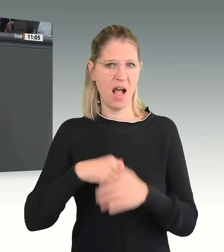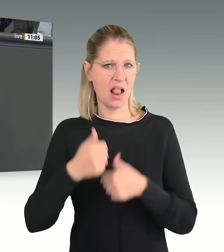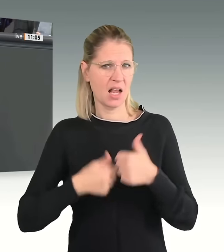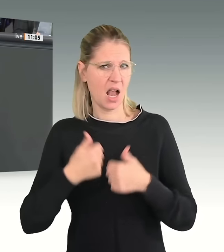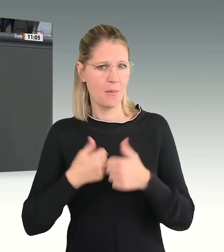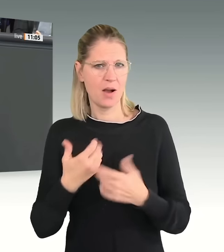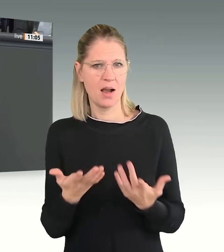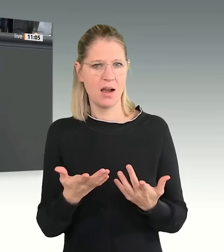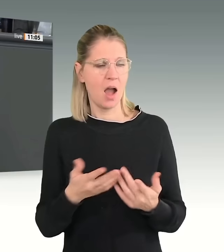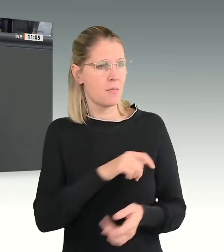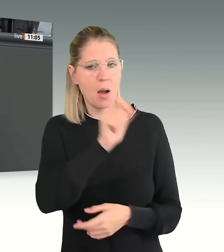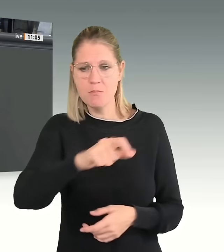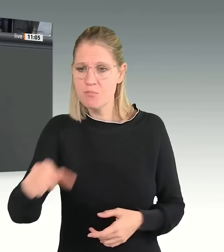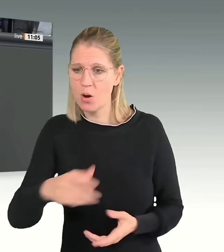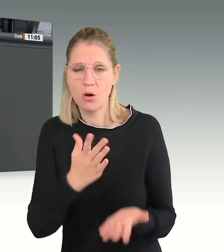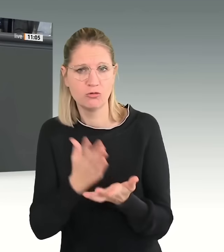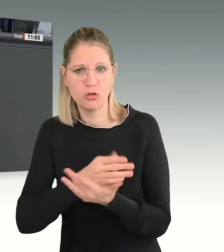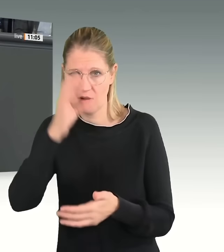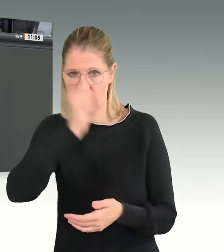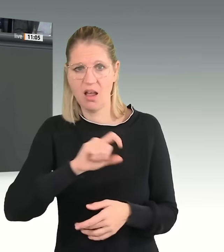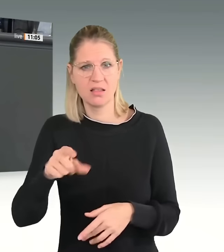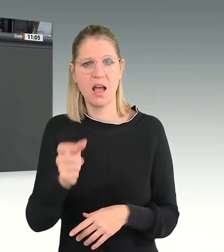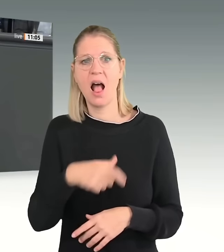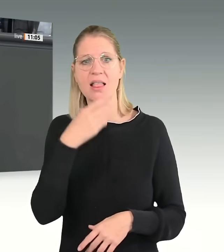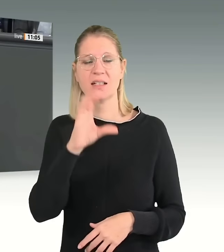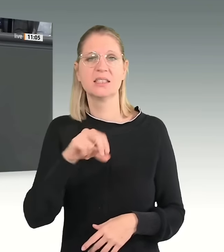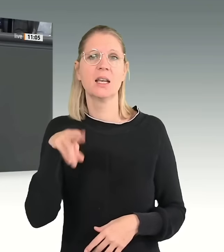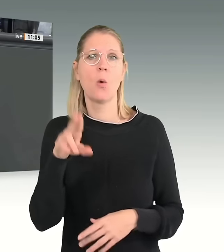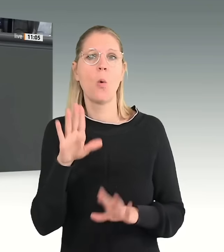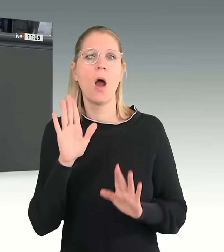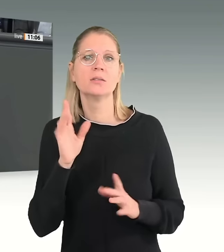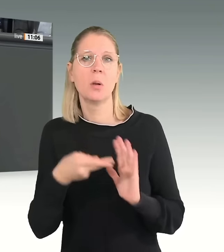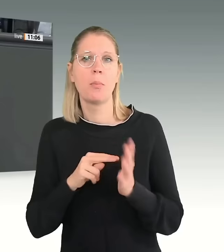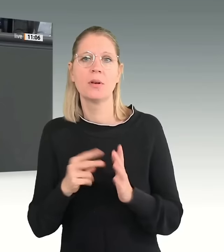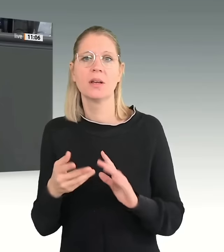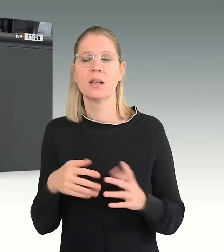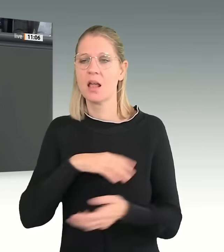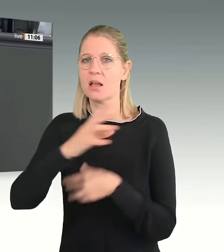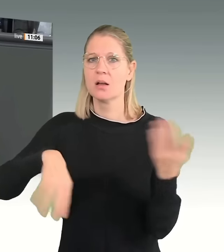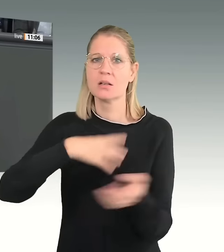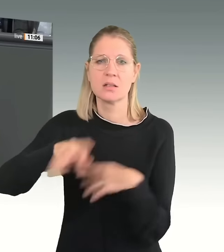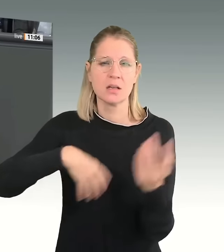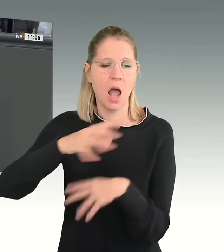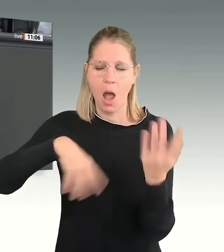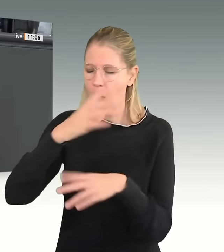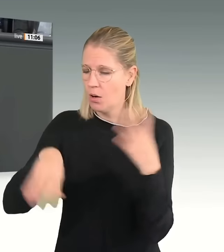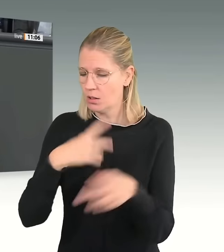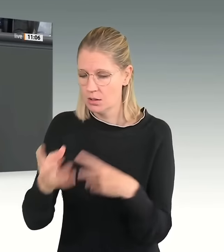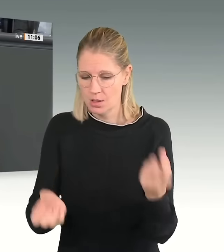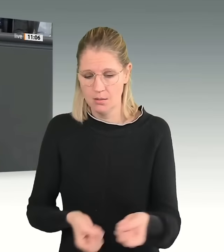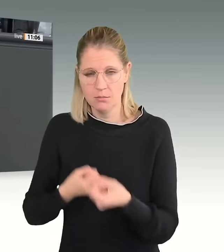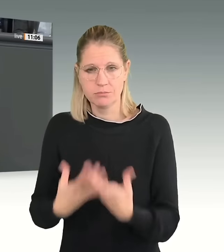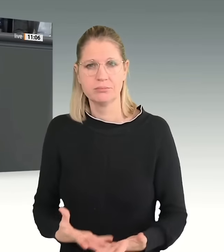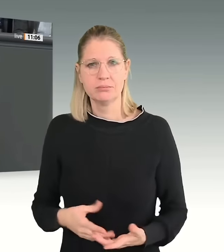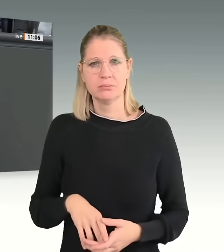uns die alte CDU-Asylpolitik beschert hat. Und wenn auch die Ampel dies noch verschlimmert hat, ihren Anteil haben die